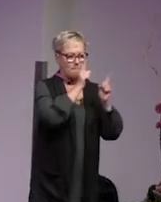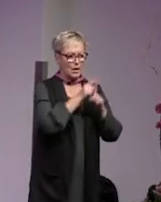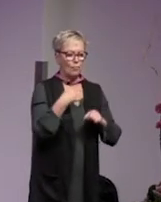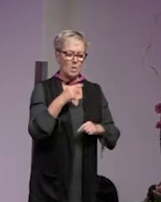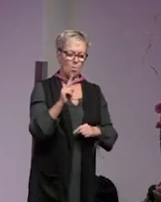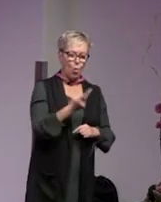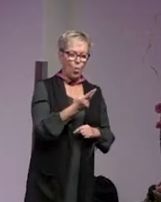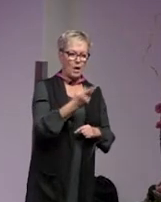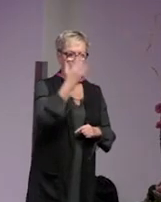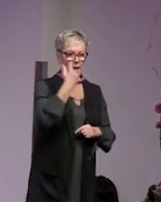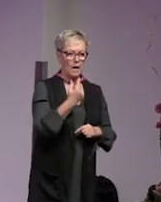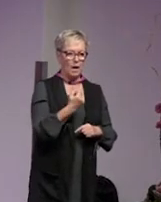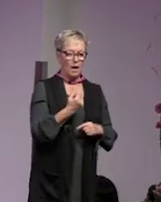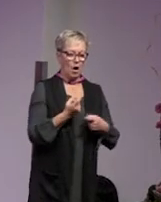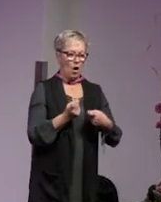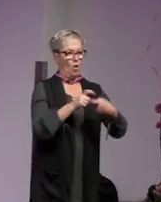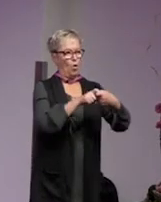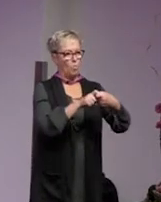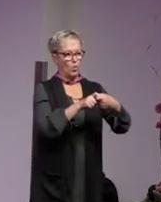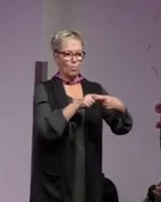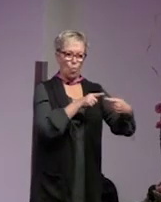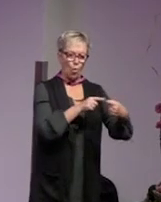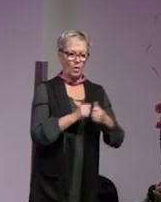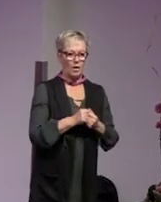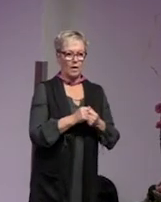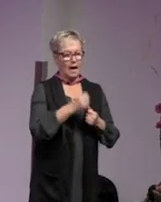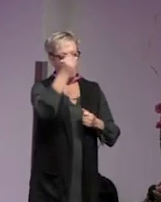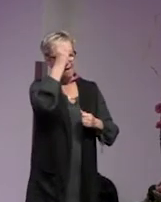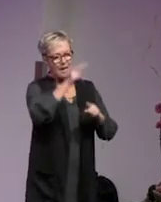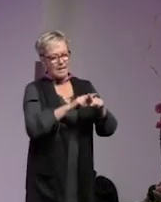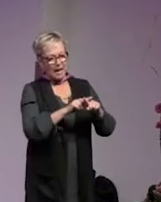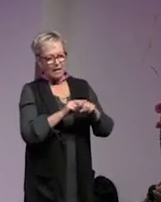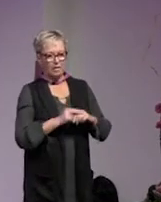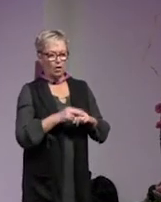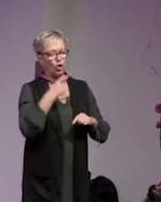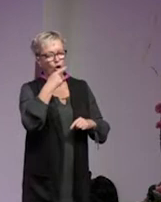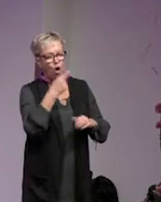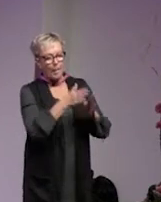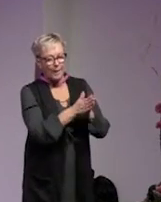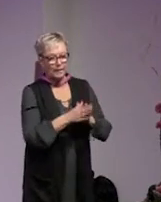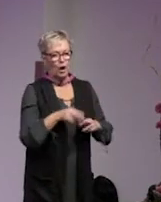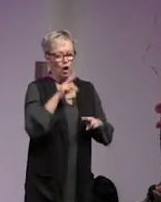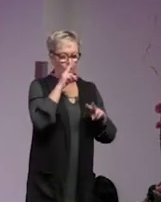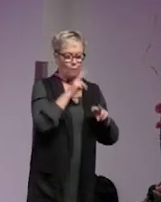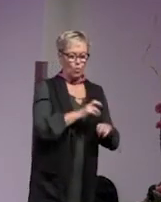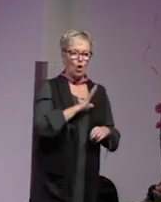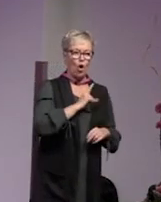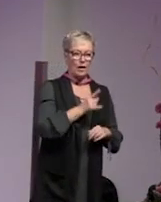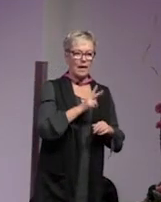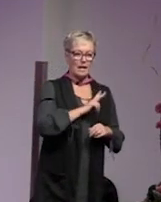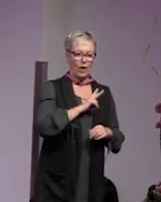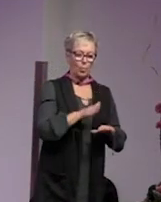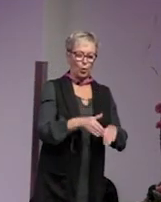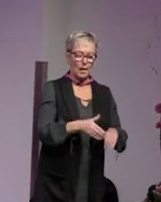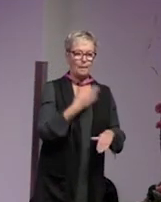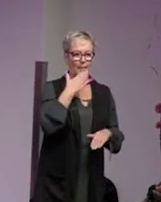både kan koppla upp oss mot lära känna tala med forskningen har ett ansvar att producera